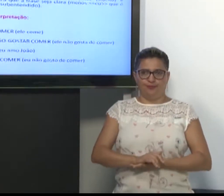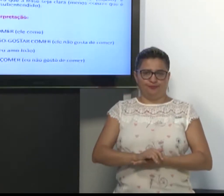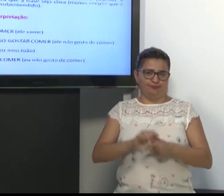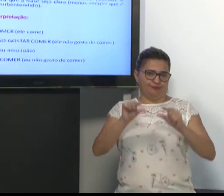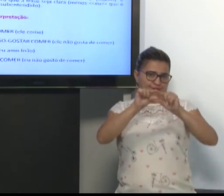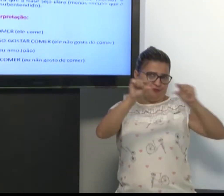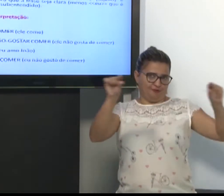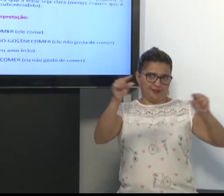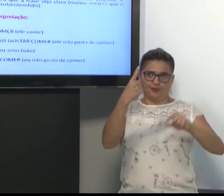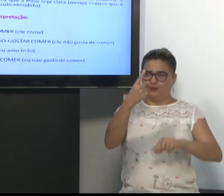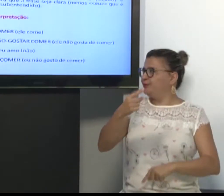Olha a primeira frase.